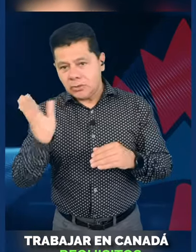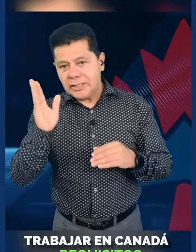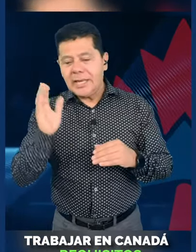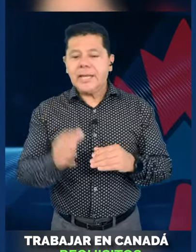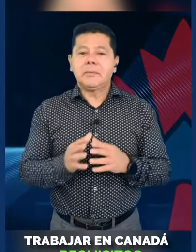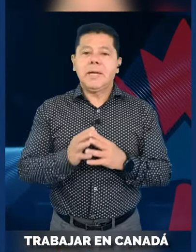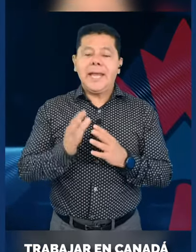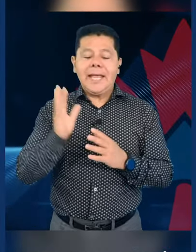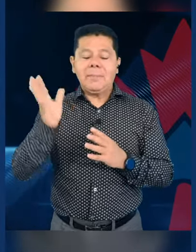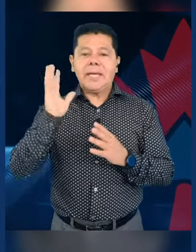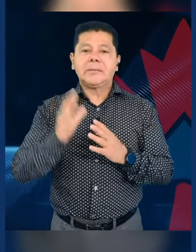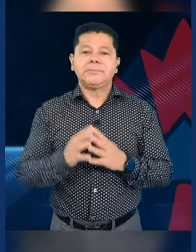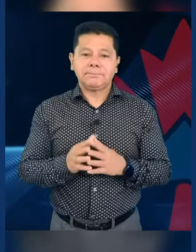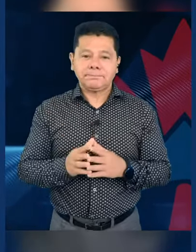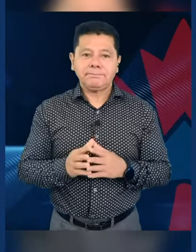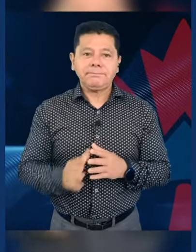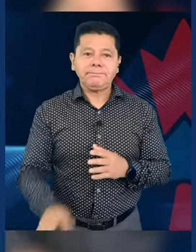o sin LMIA.